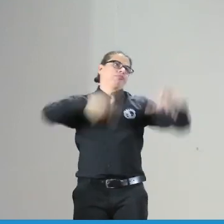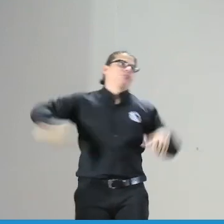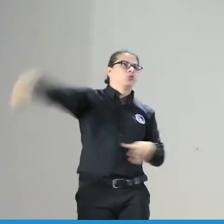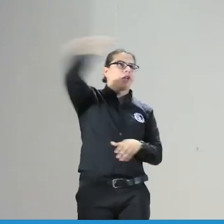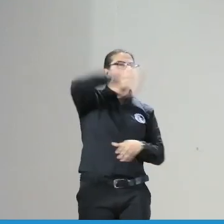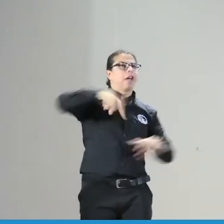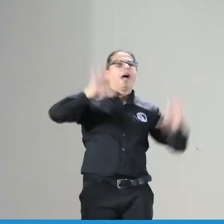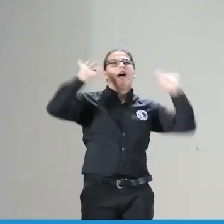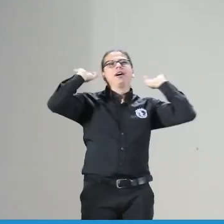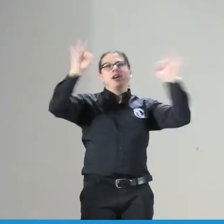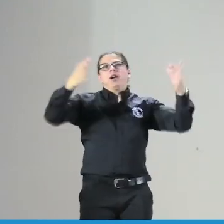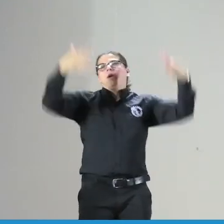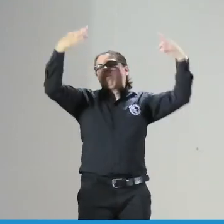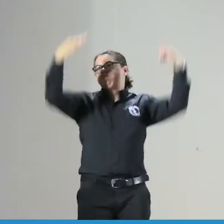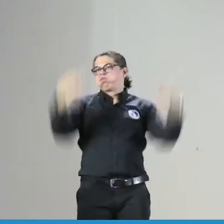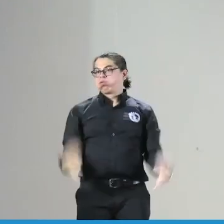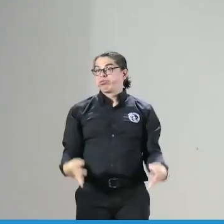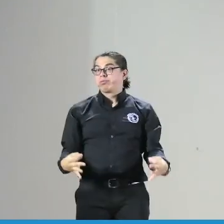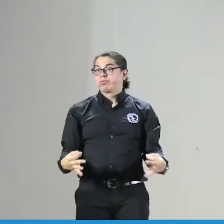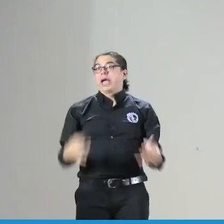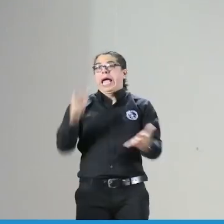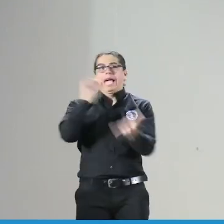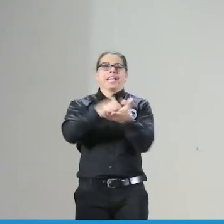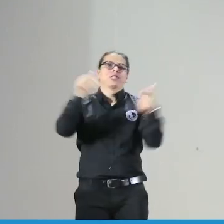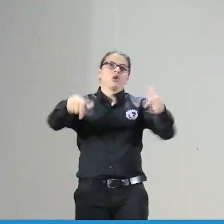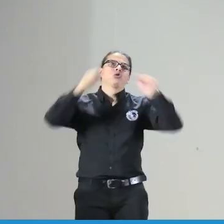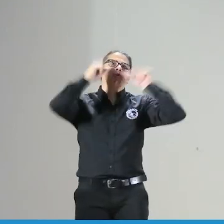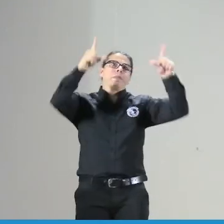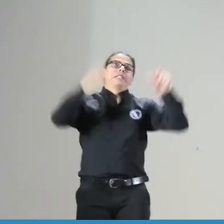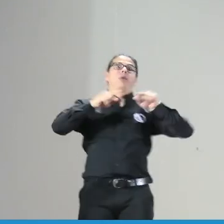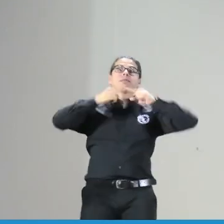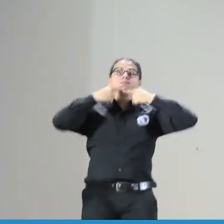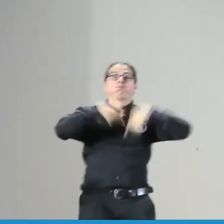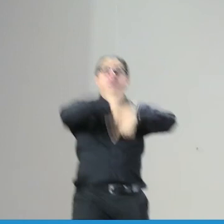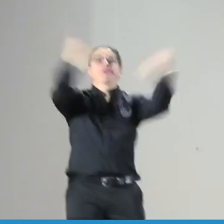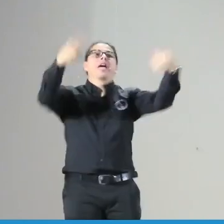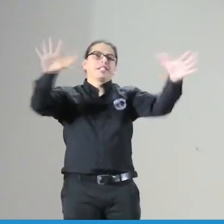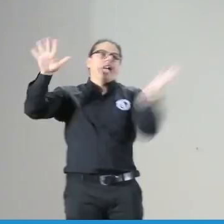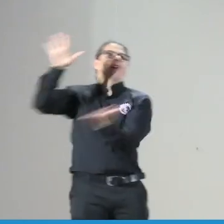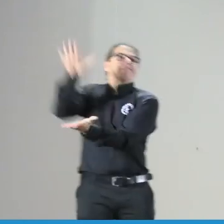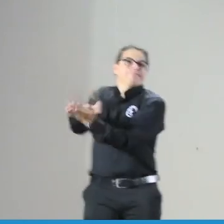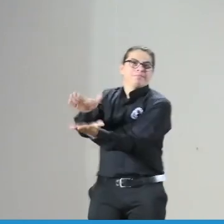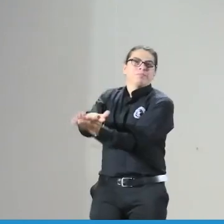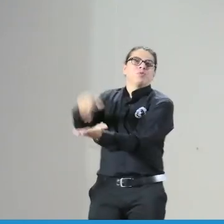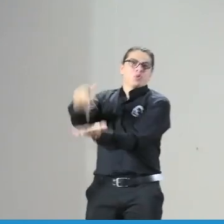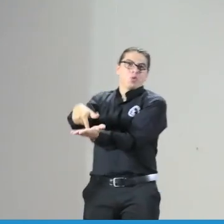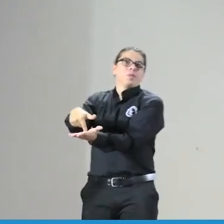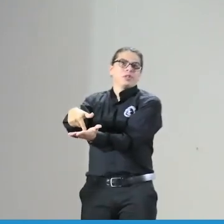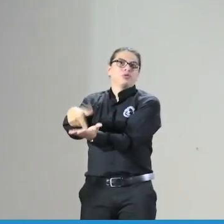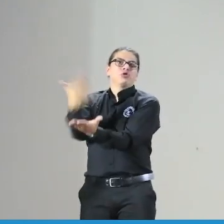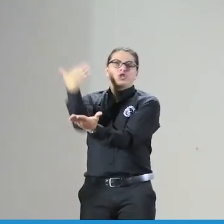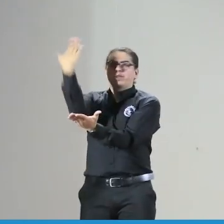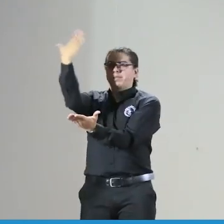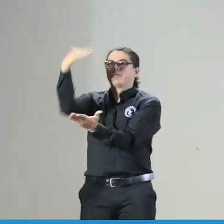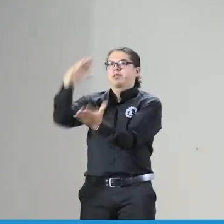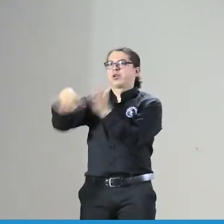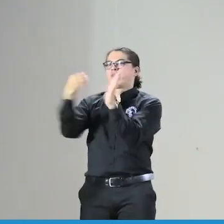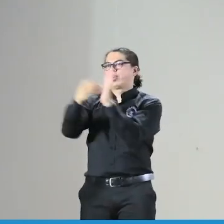plasmada en la página de FEDASPOR para que todos se vengan a su español entonces no es una sorpresa porque este documento